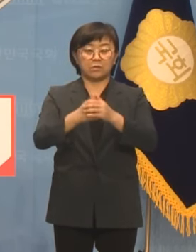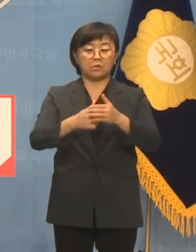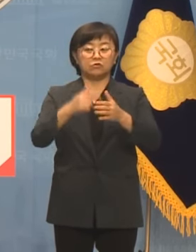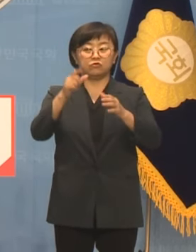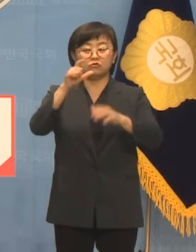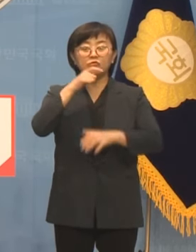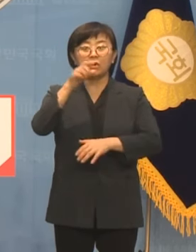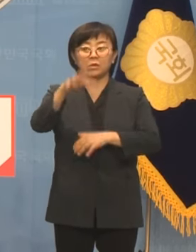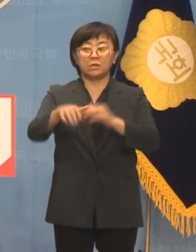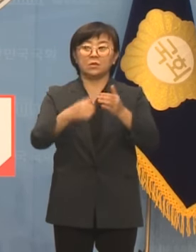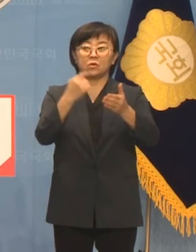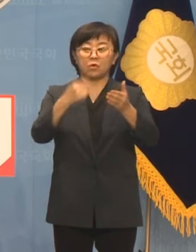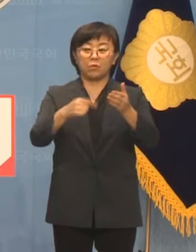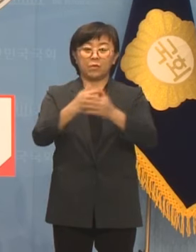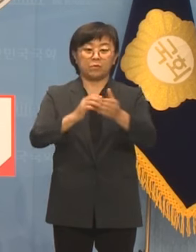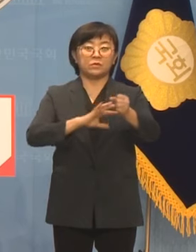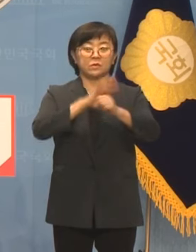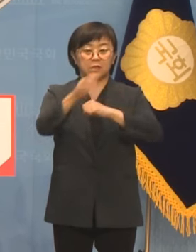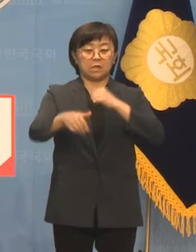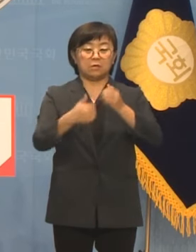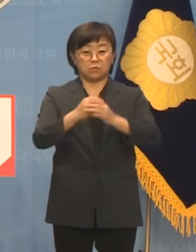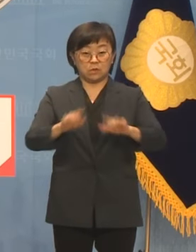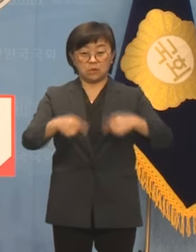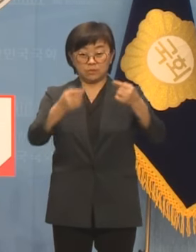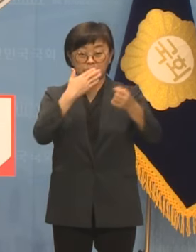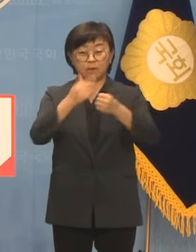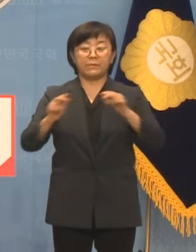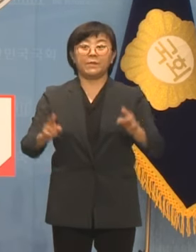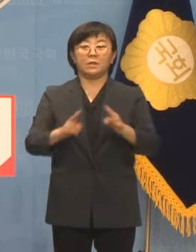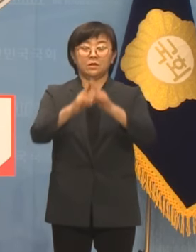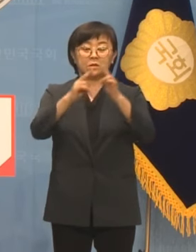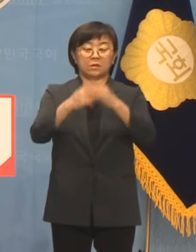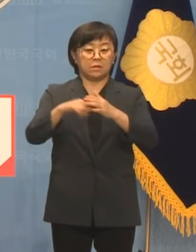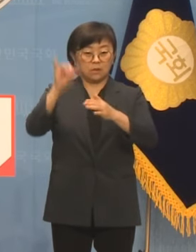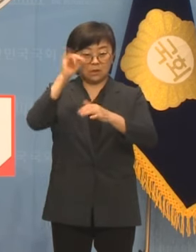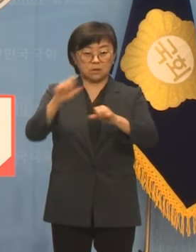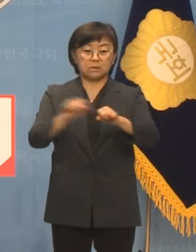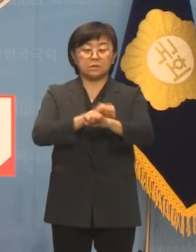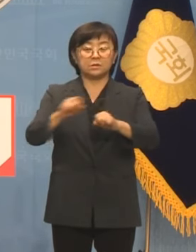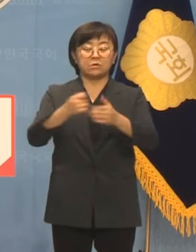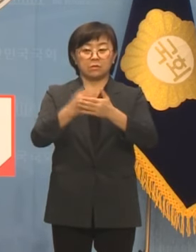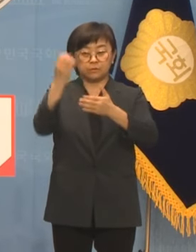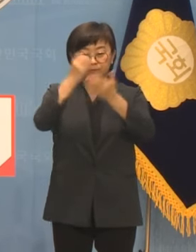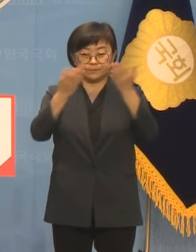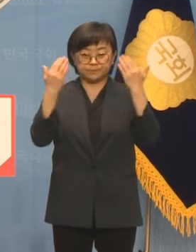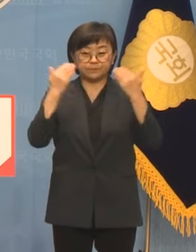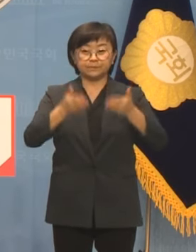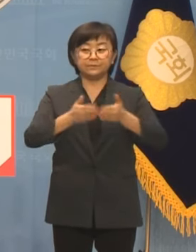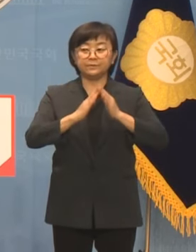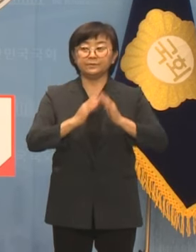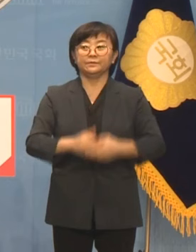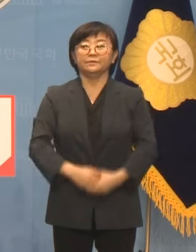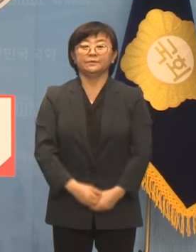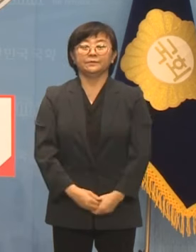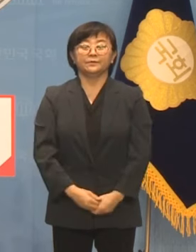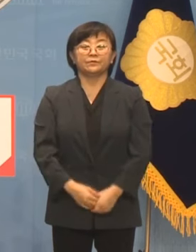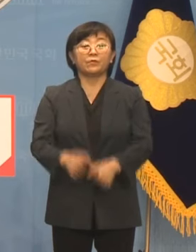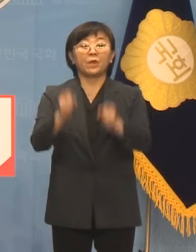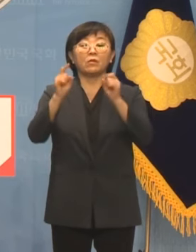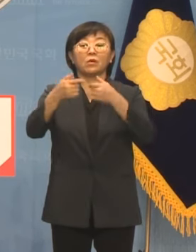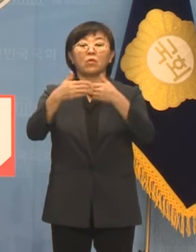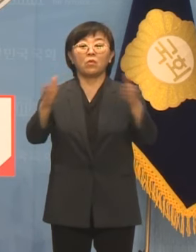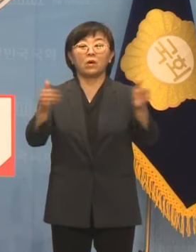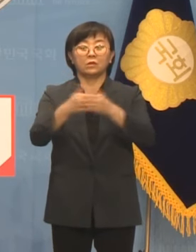교육받고 세계무대로 진출할 수 있도록 반도체 AI특성화 고등학교를 설립할 것입니다. 기회의